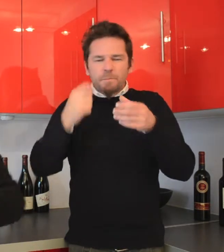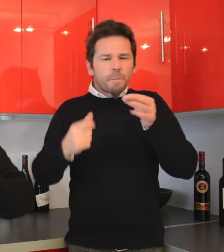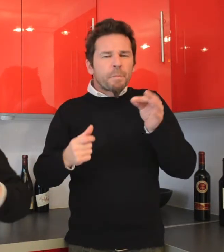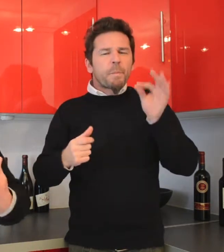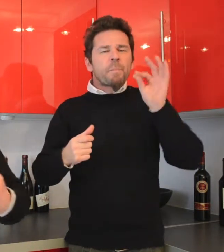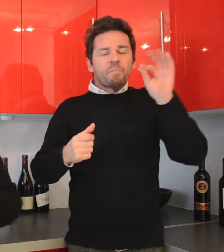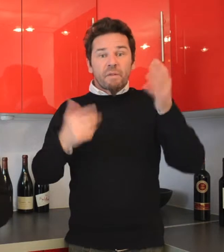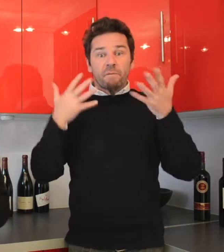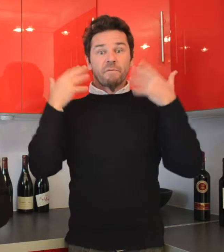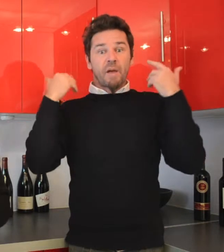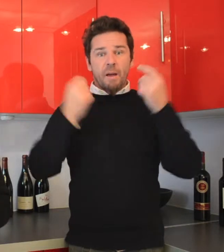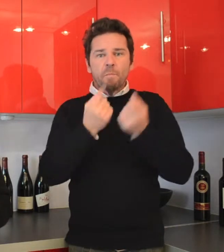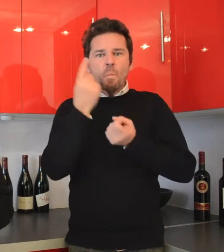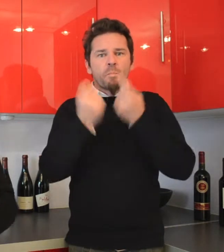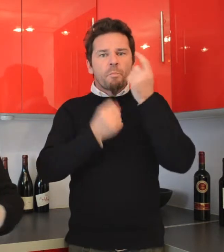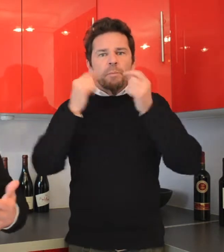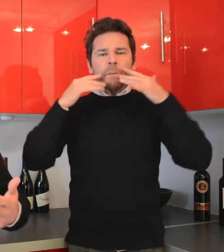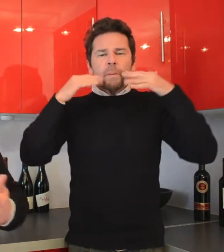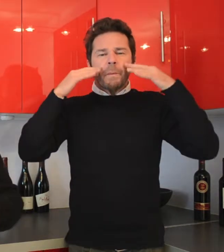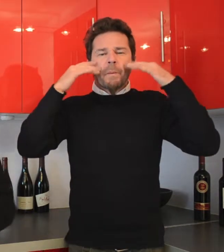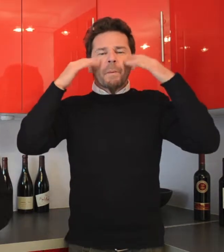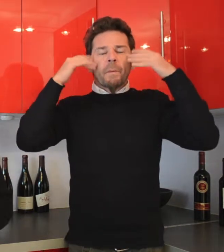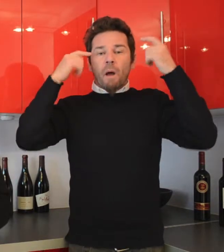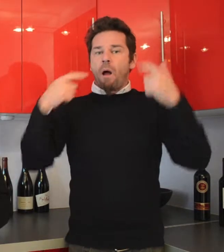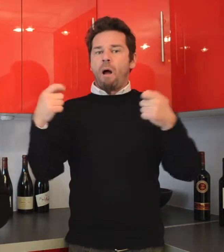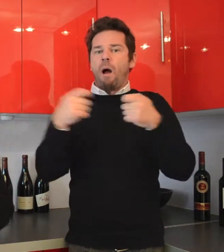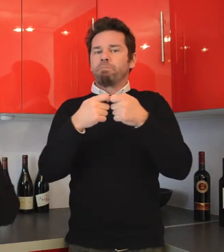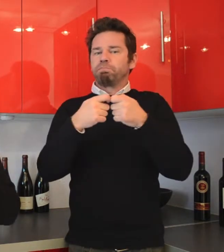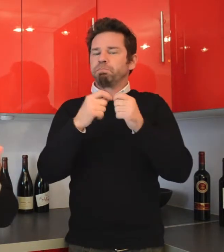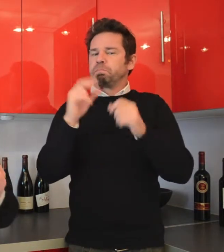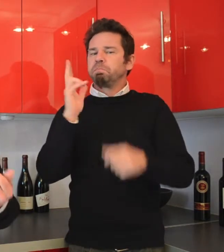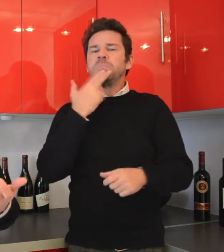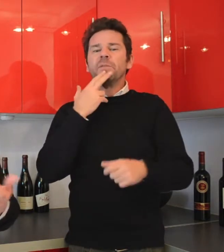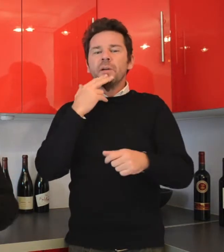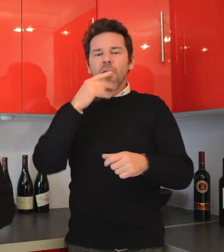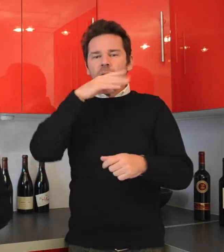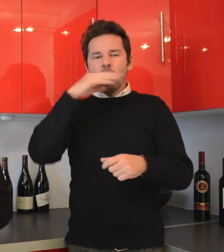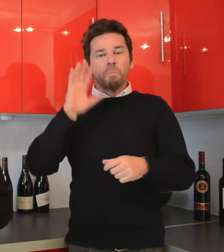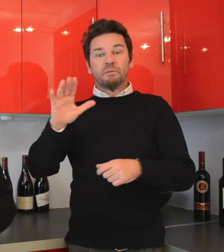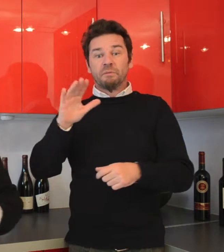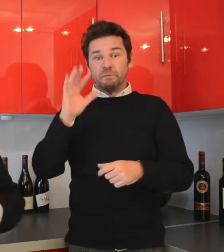pétillance du champagne, mais il ira très très bien avec ses arômes et ses saveurs de fromage et du miel.